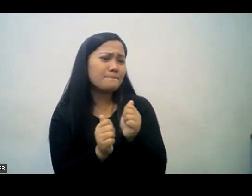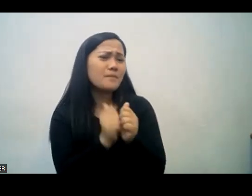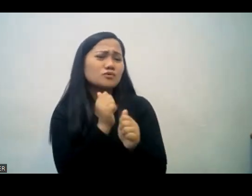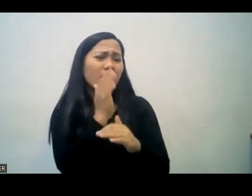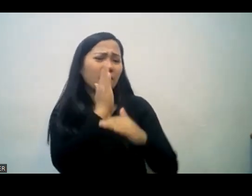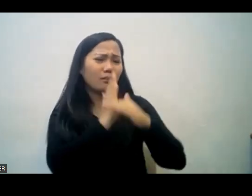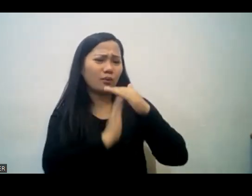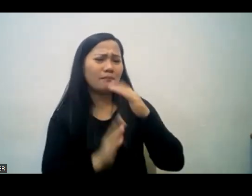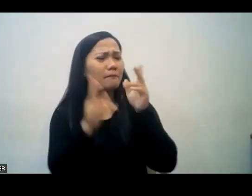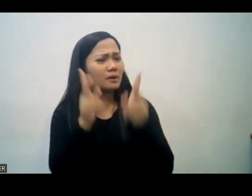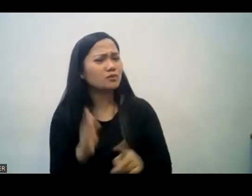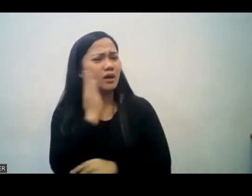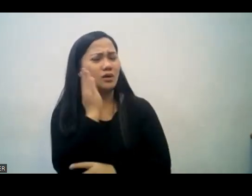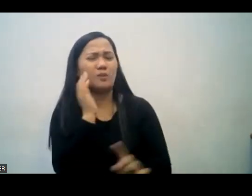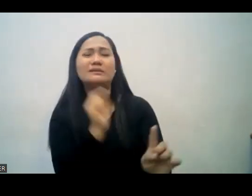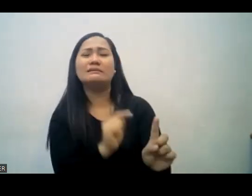humble